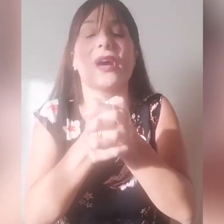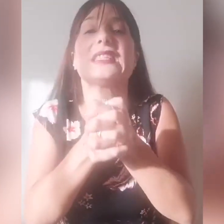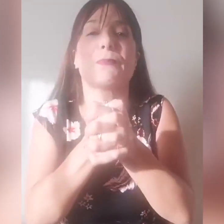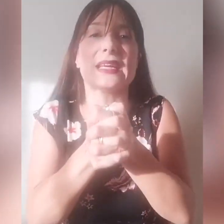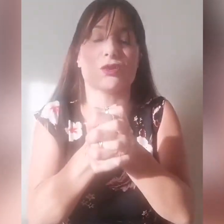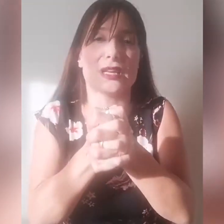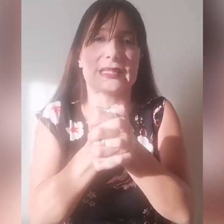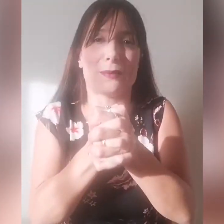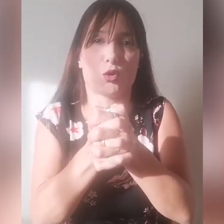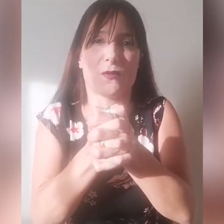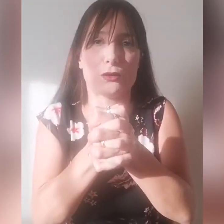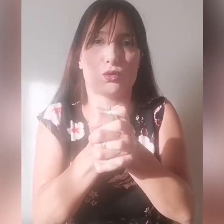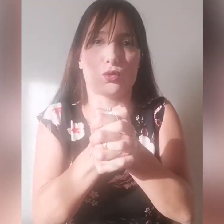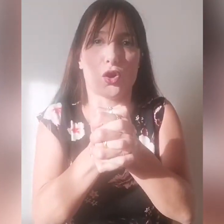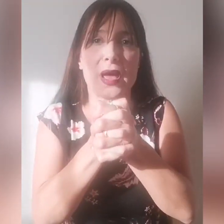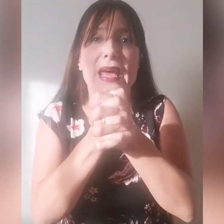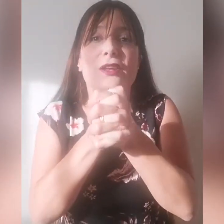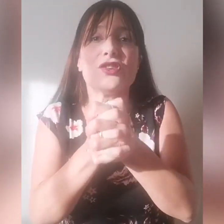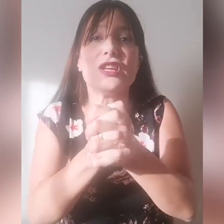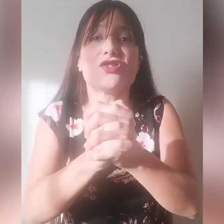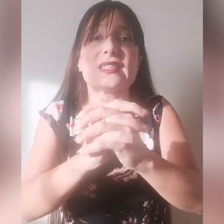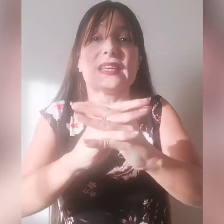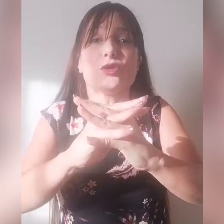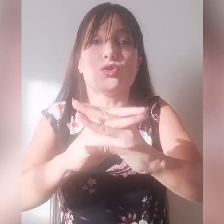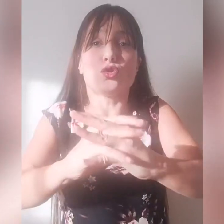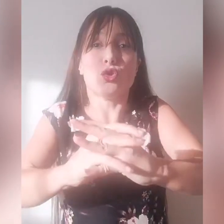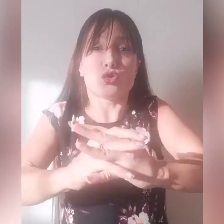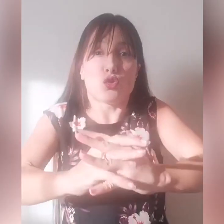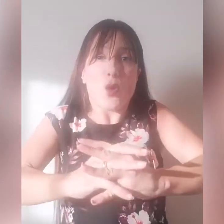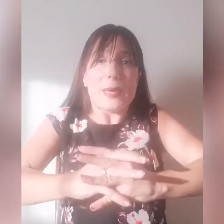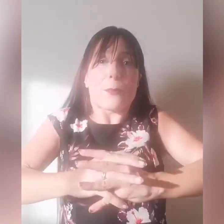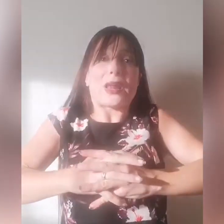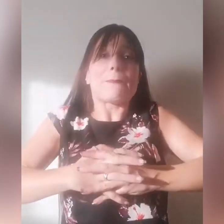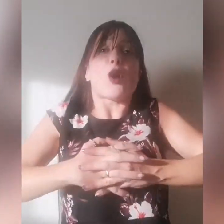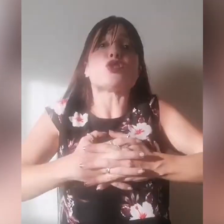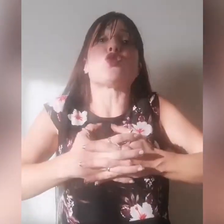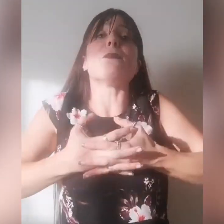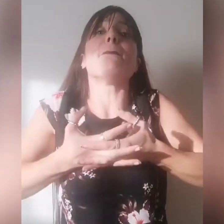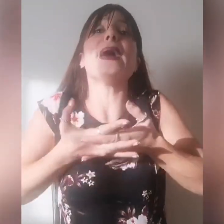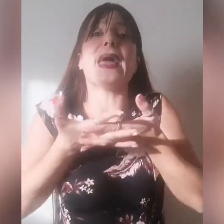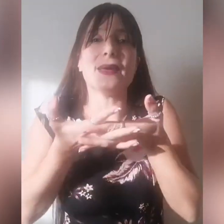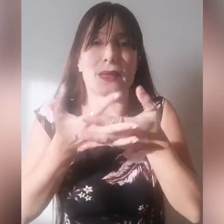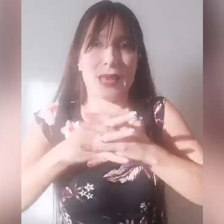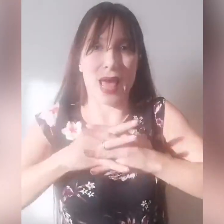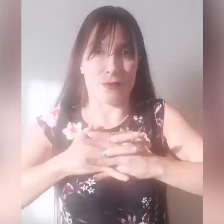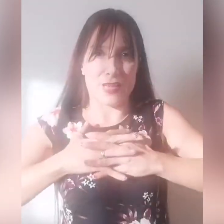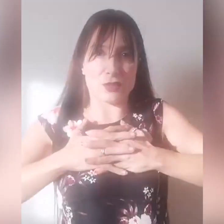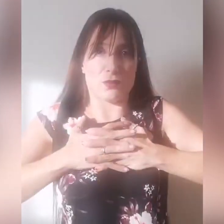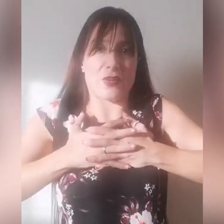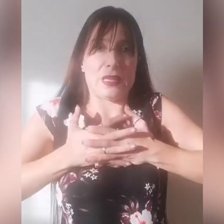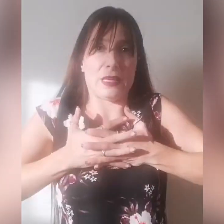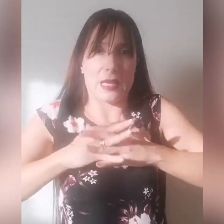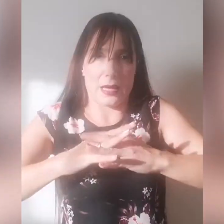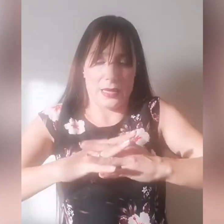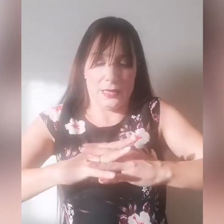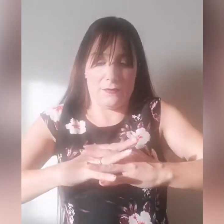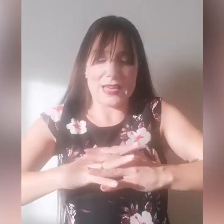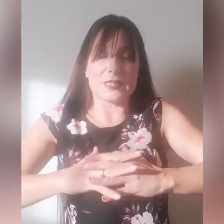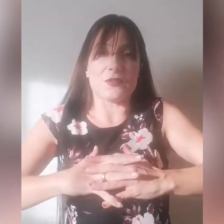espresso nel Salmo 91, ci dice se tu hai riposto in me, là verso i versi